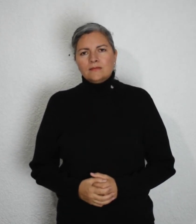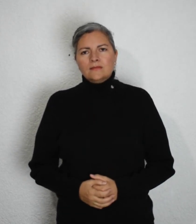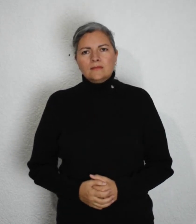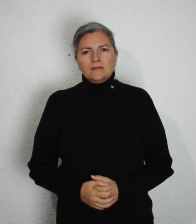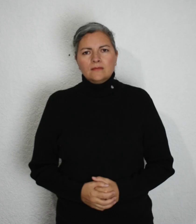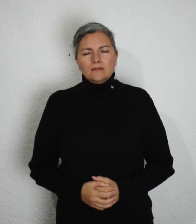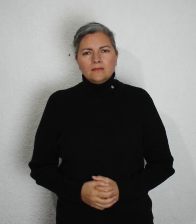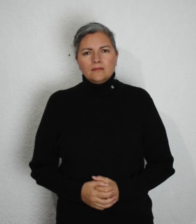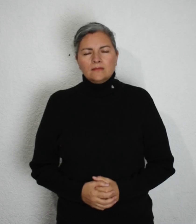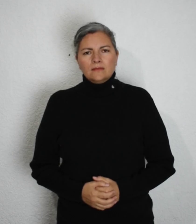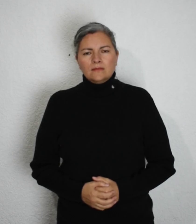Patadas